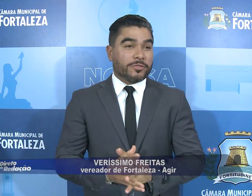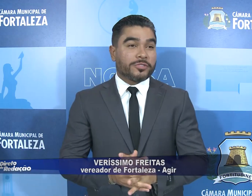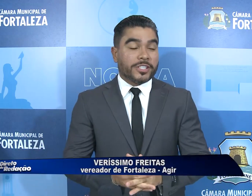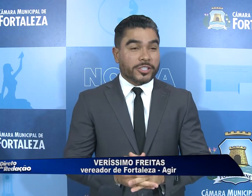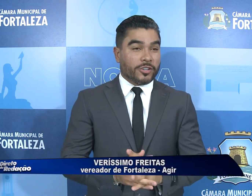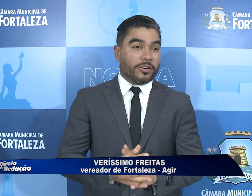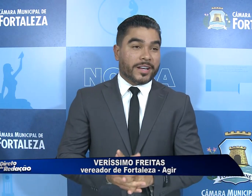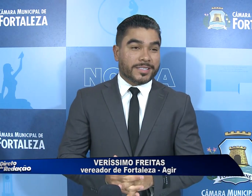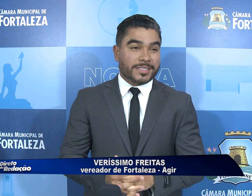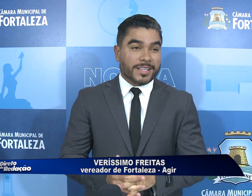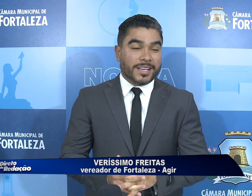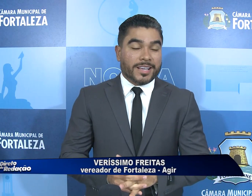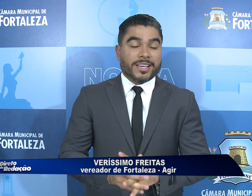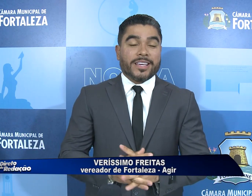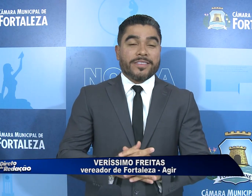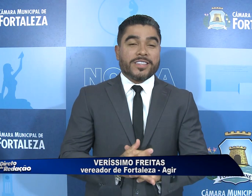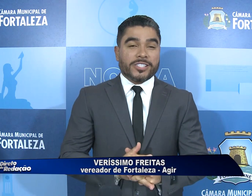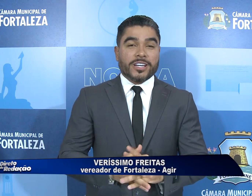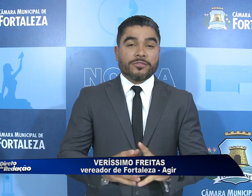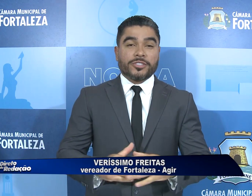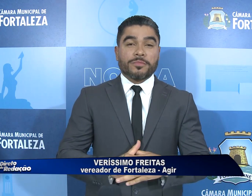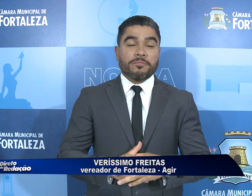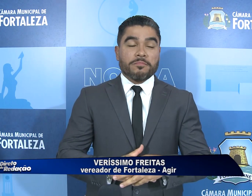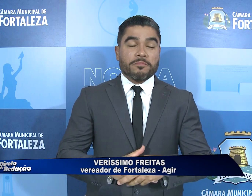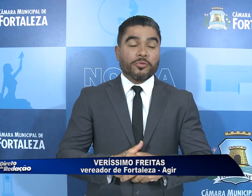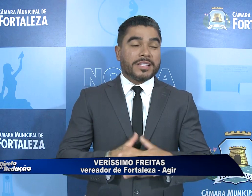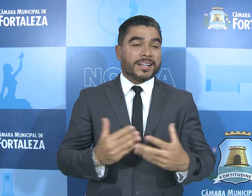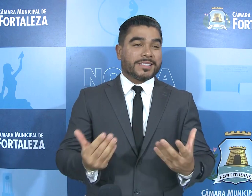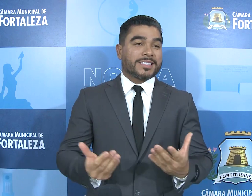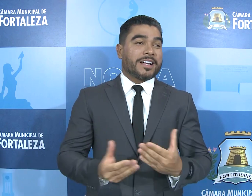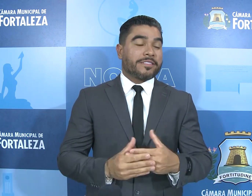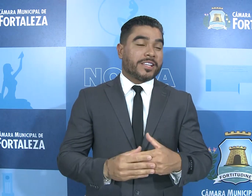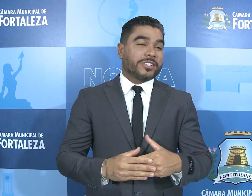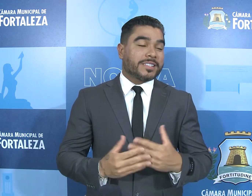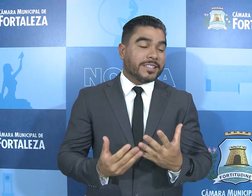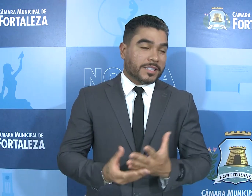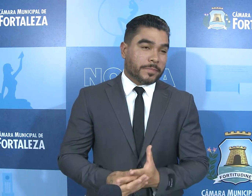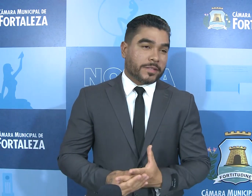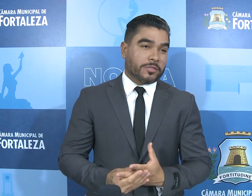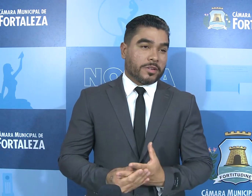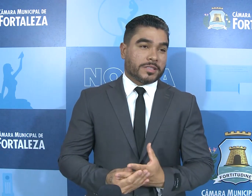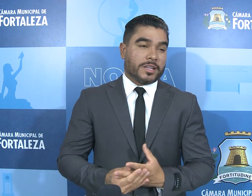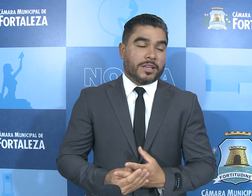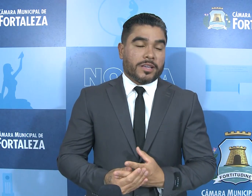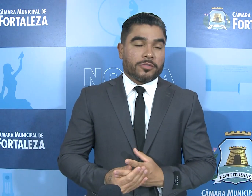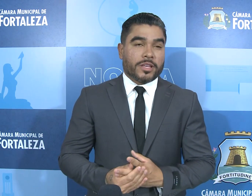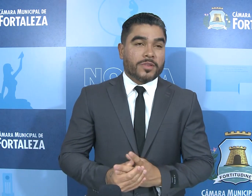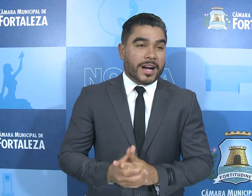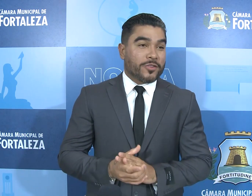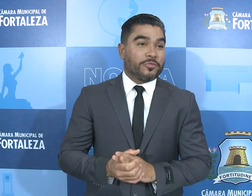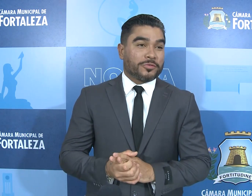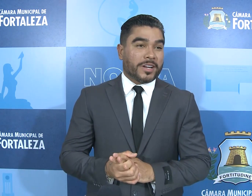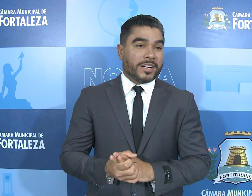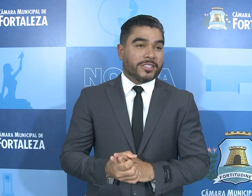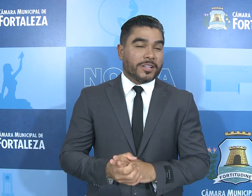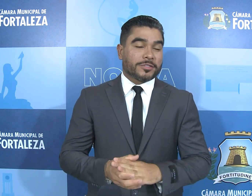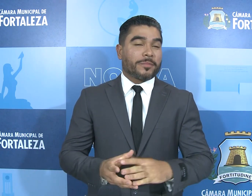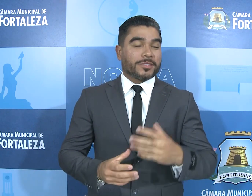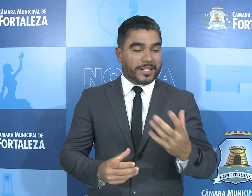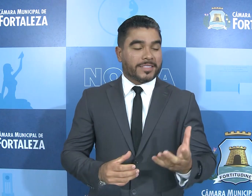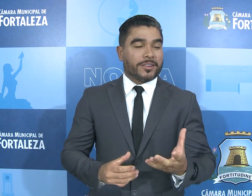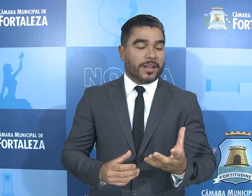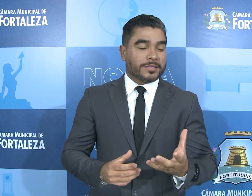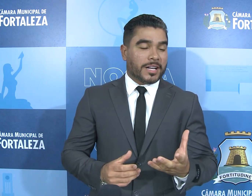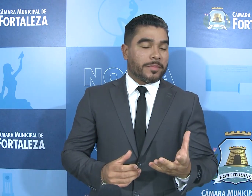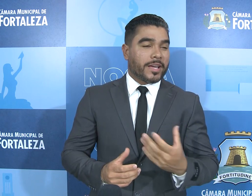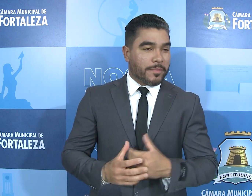20 anos de histórias e 20 anos de mudanças na vida de tantas pessoas. Eu tenho um carinho muito grande, não